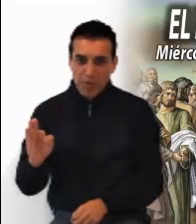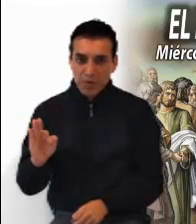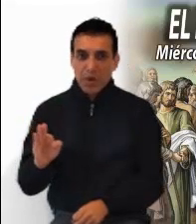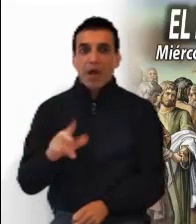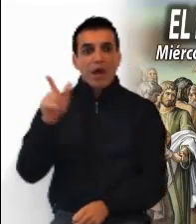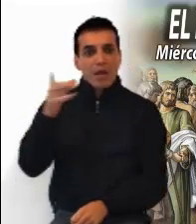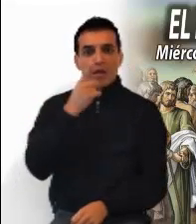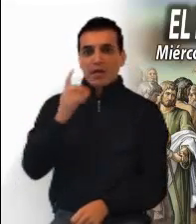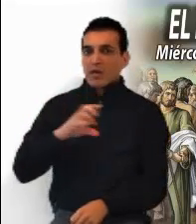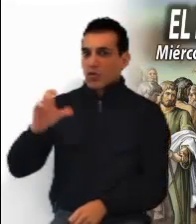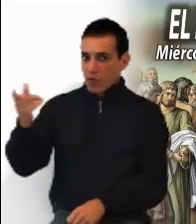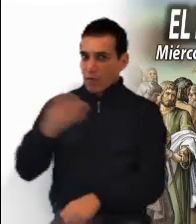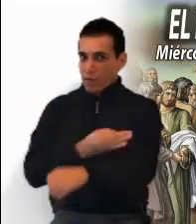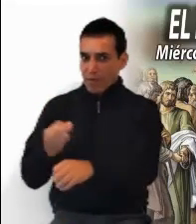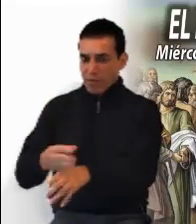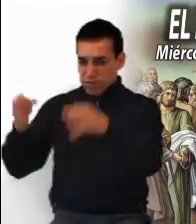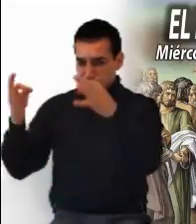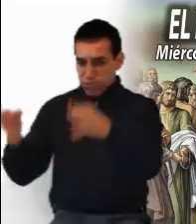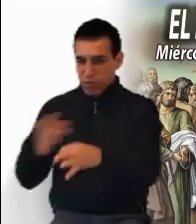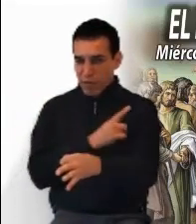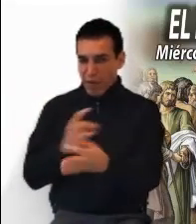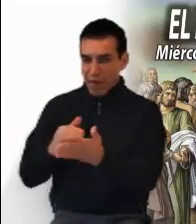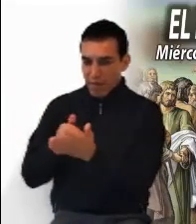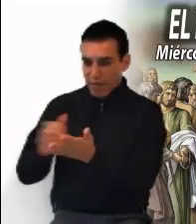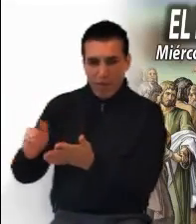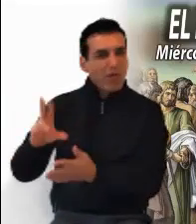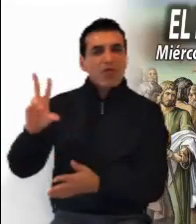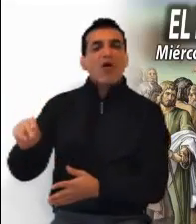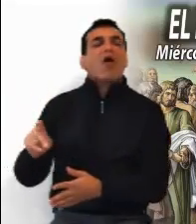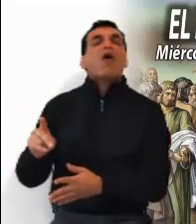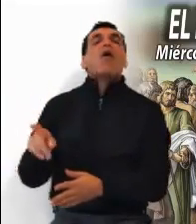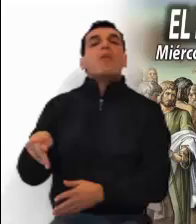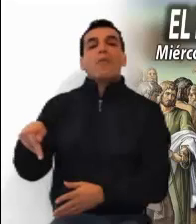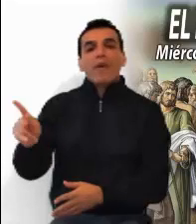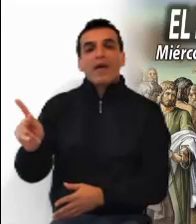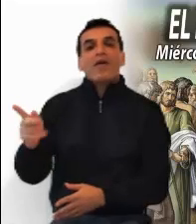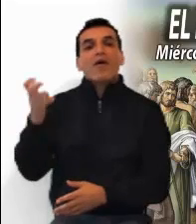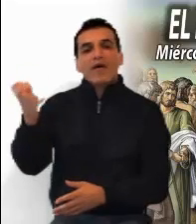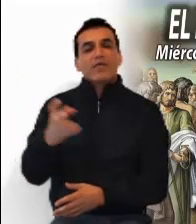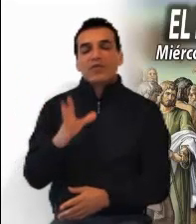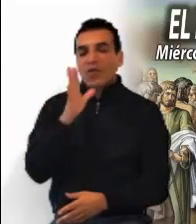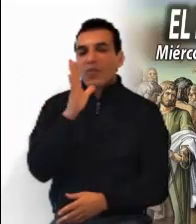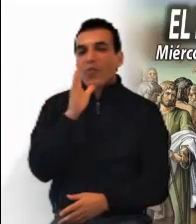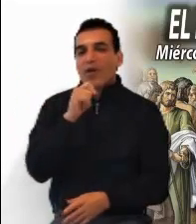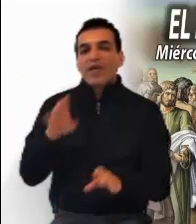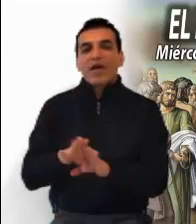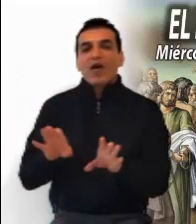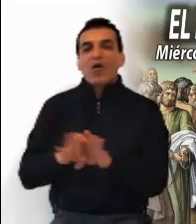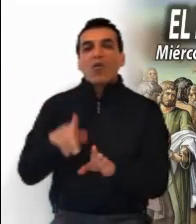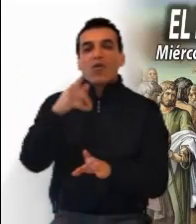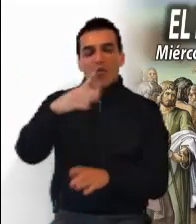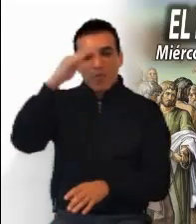No es que Jesús rechace los lazos familiares, pero estos lazos no deben atar a un